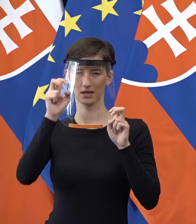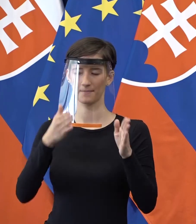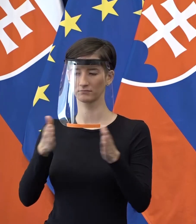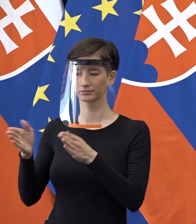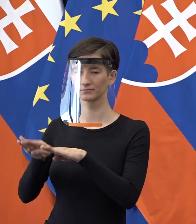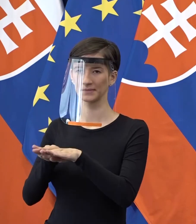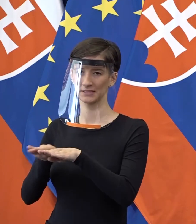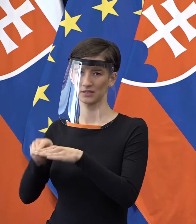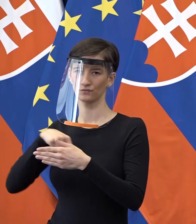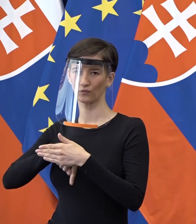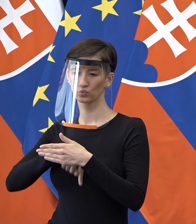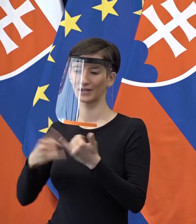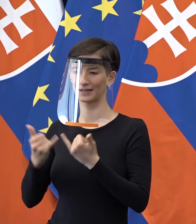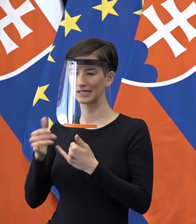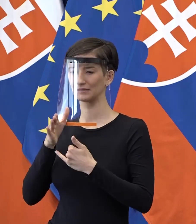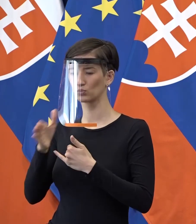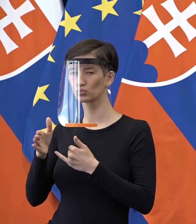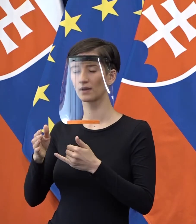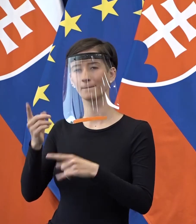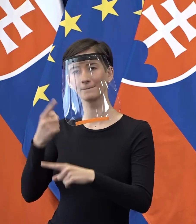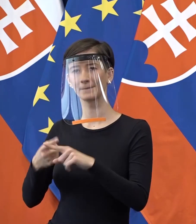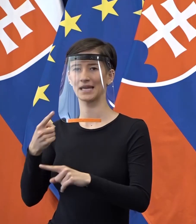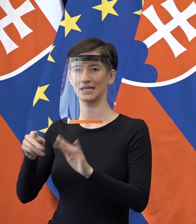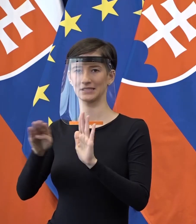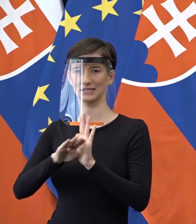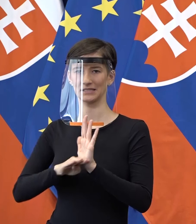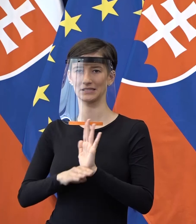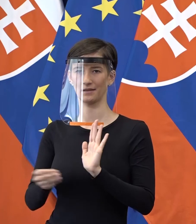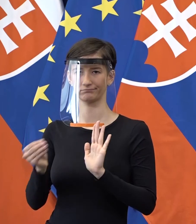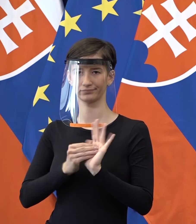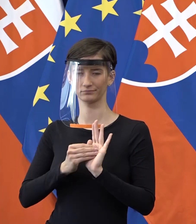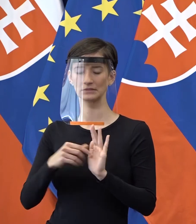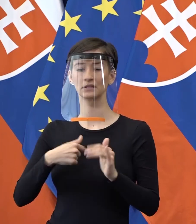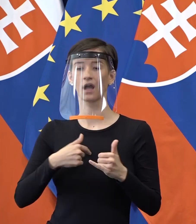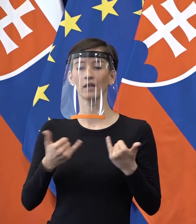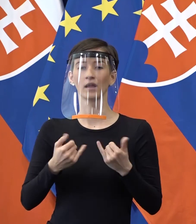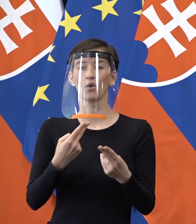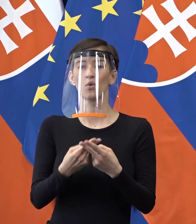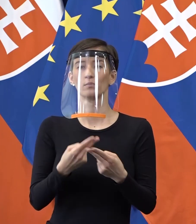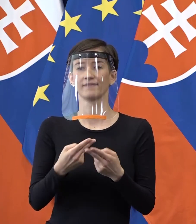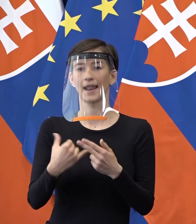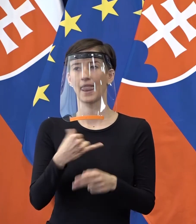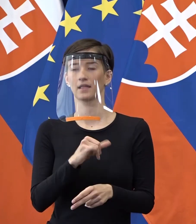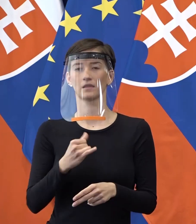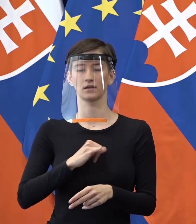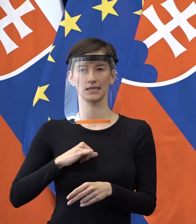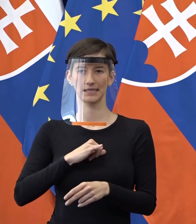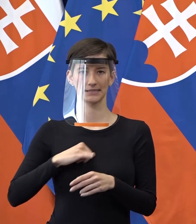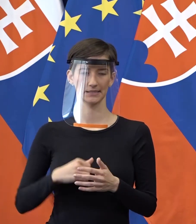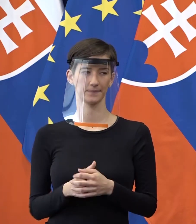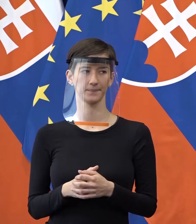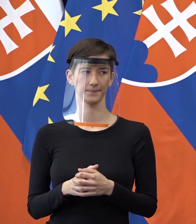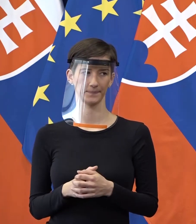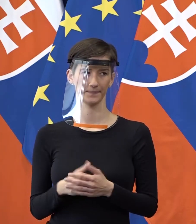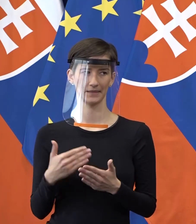dnes dajú usmernenie presne k tomu uzneseniu. Necítim sa kompetentný, aby som vám zodpovedne odpovedal túto otázku. A ešte by som mal jednu otázku.